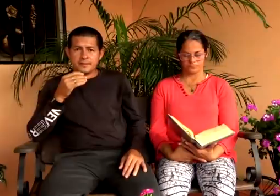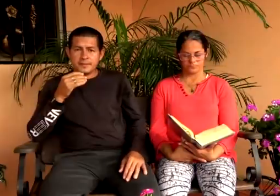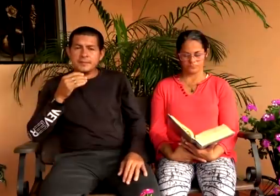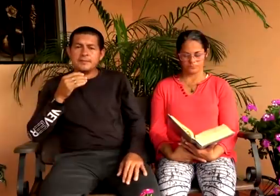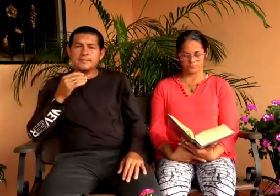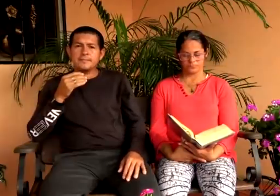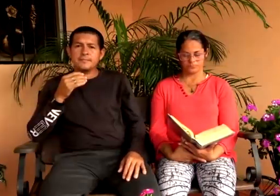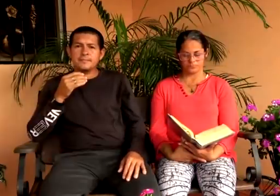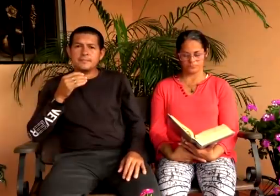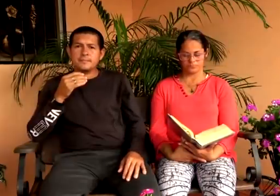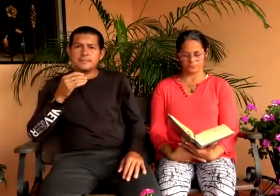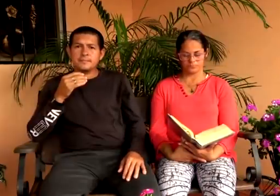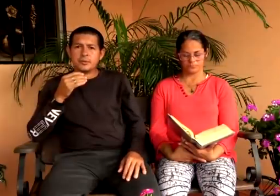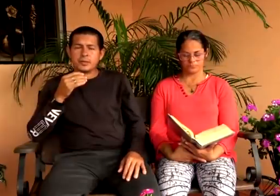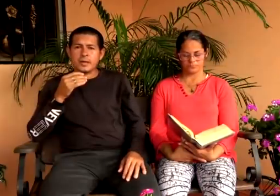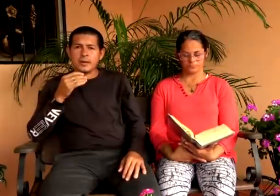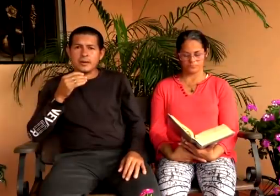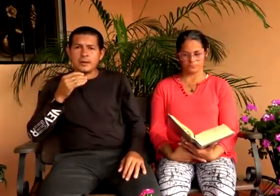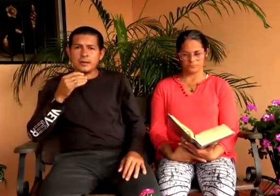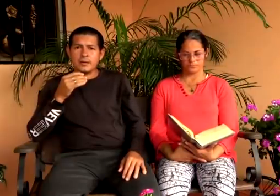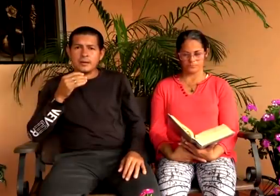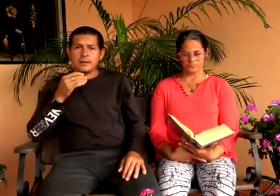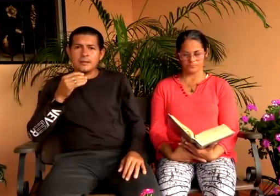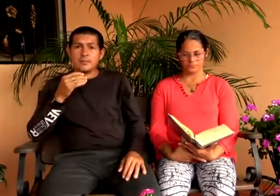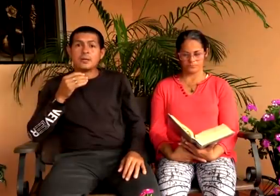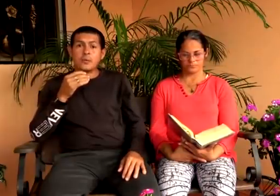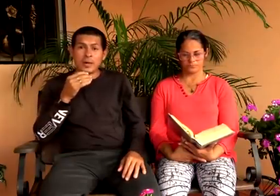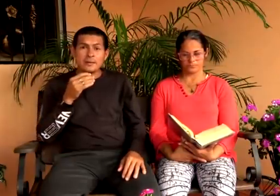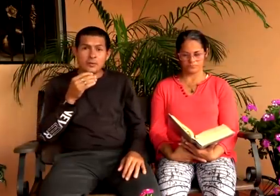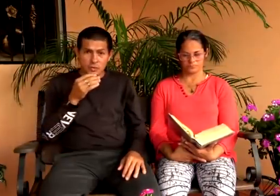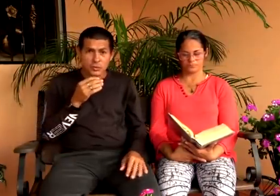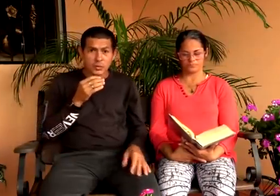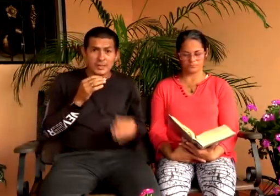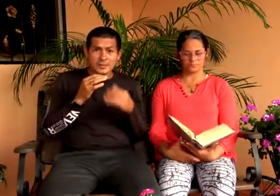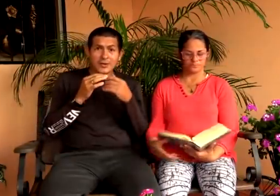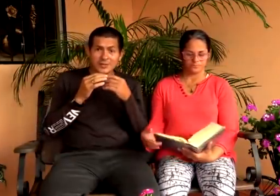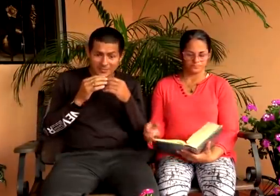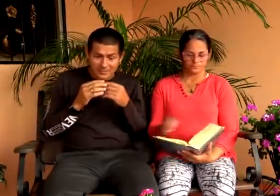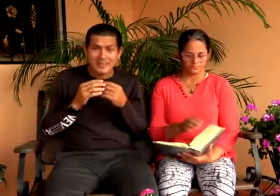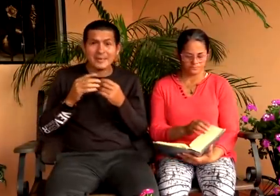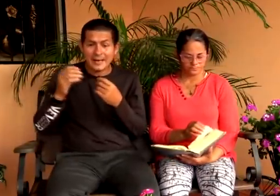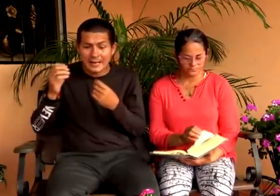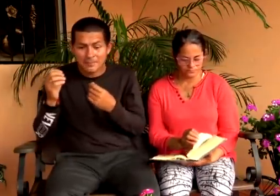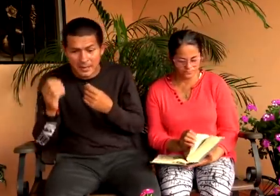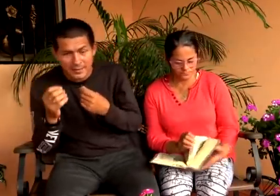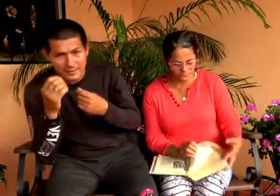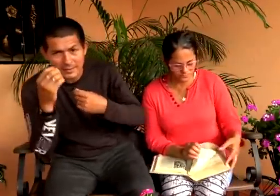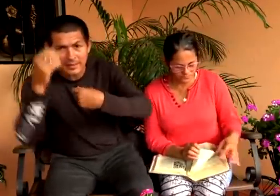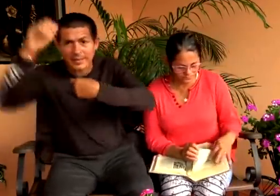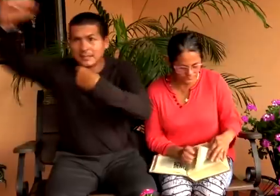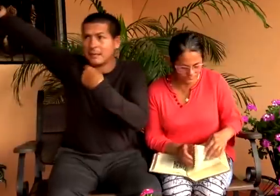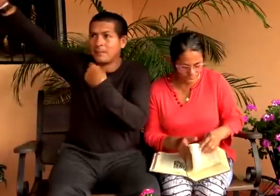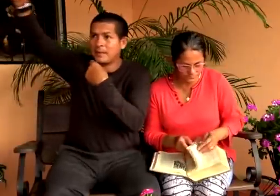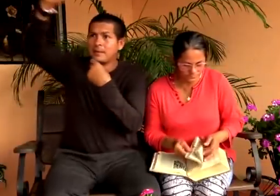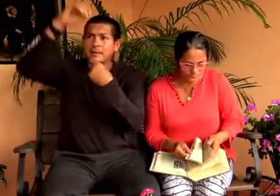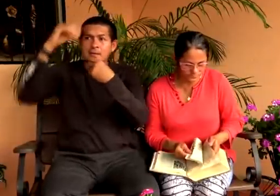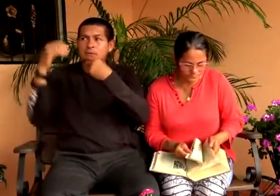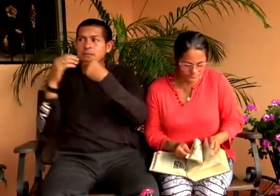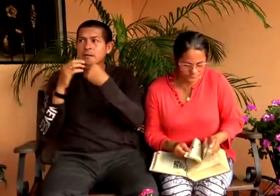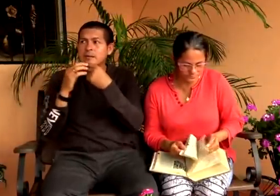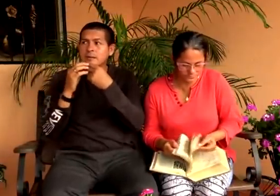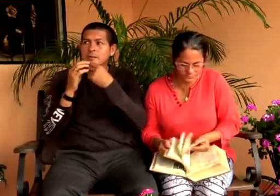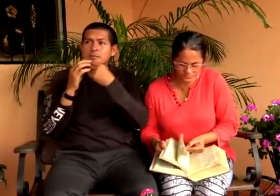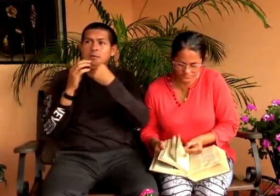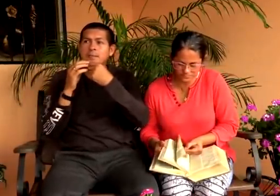difícil porque porque Juan 844 vamos a llegar al padre a ese que padre